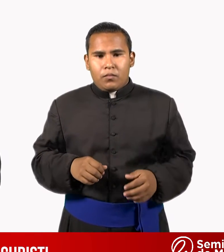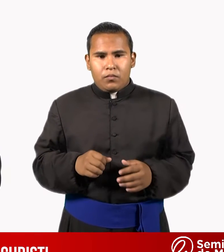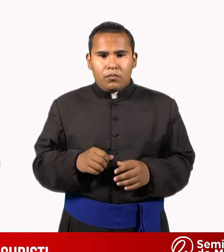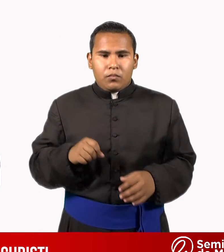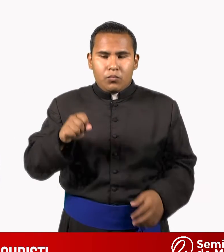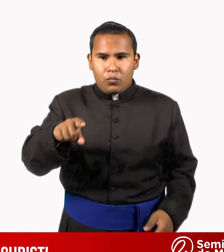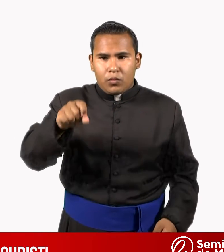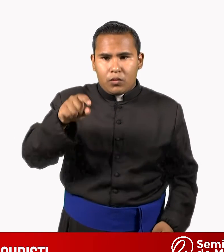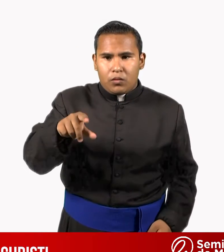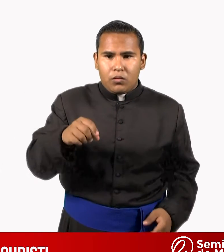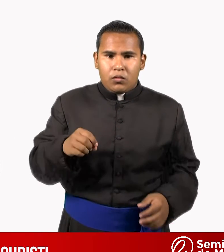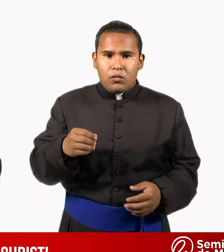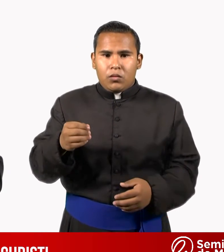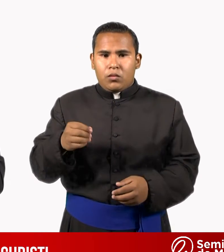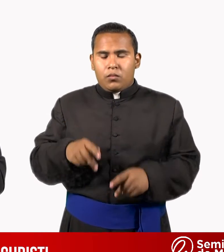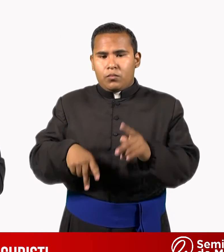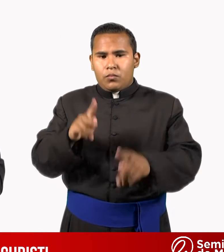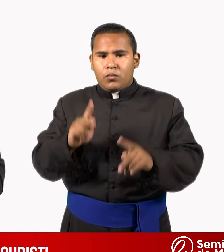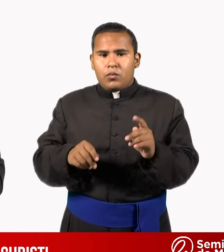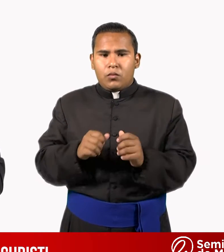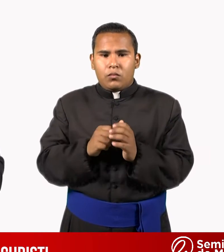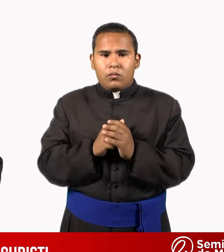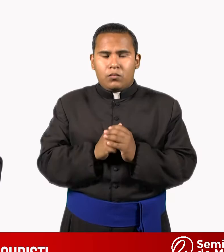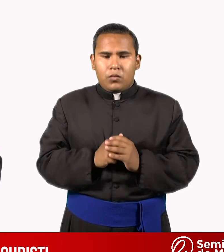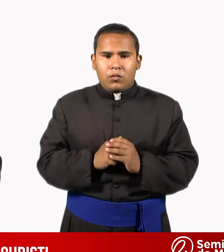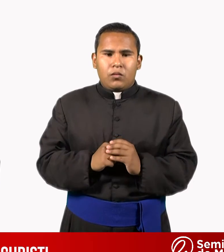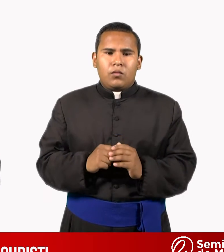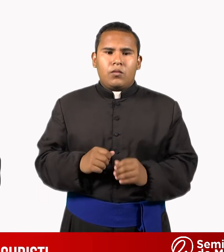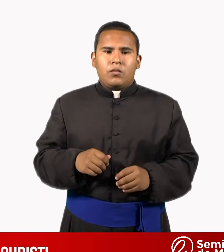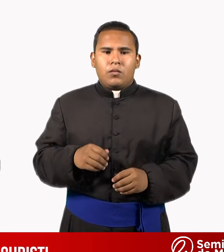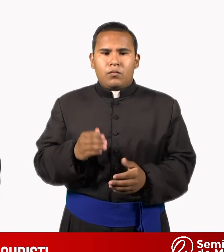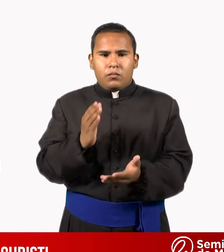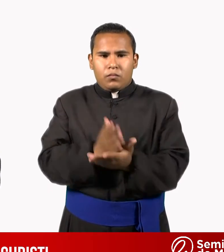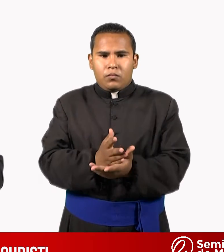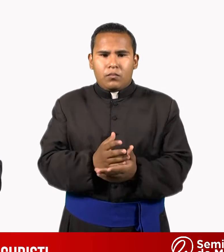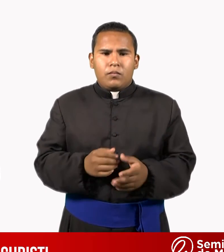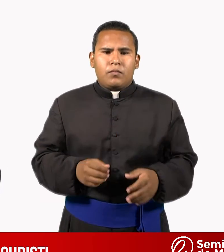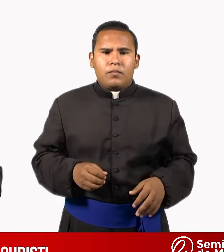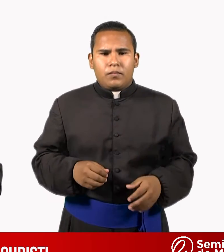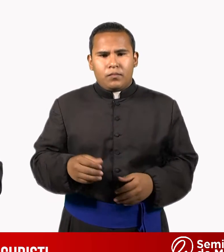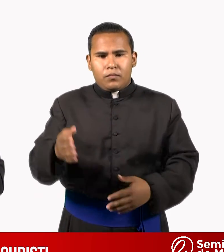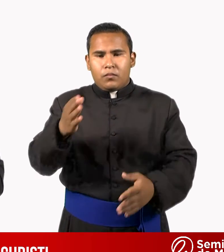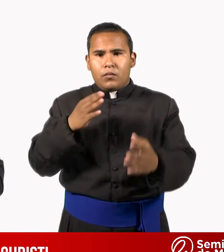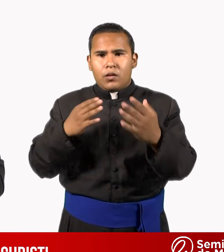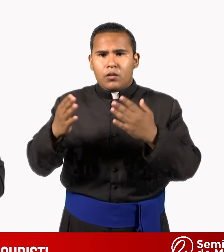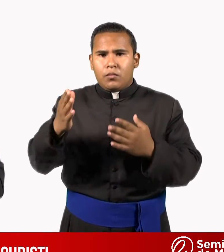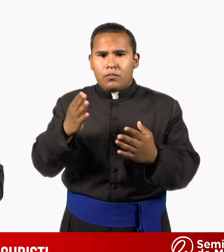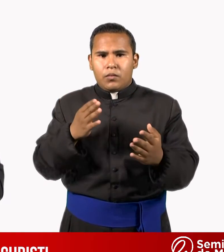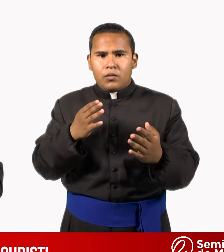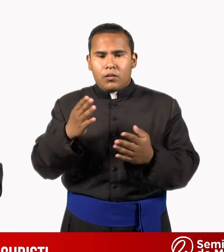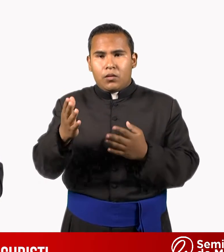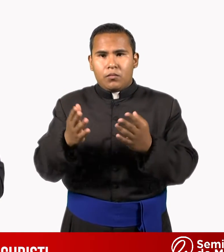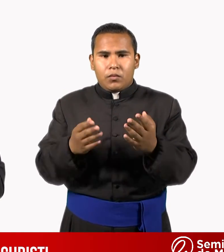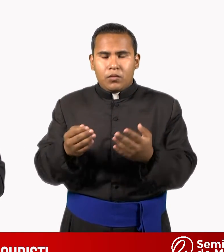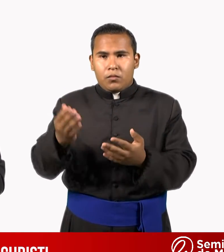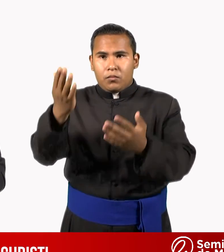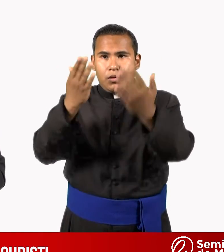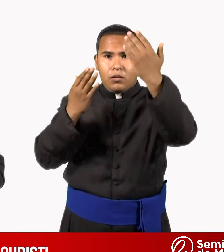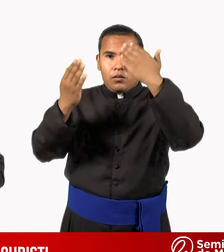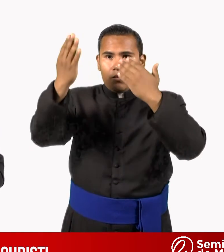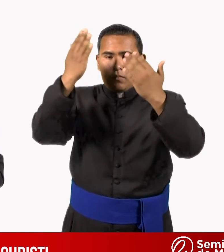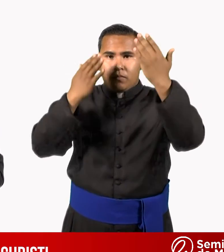nosotros. No solamente es una comunicación horizontal de aquí para allá, sino también es de allá